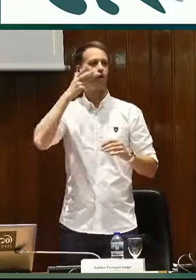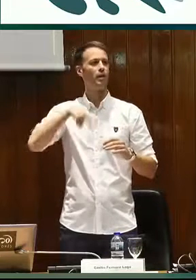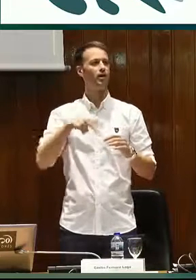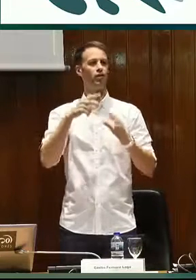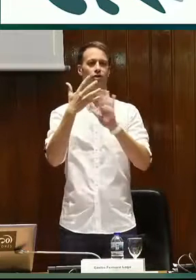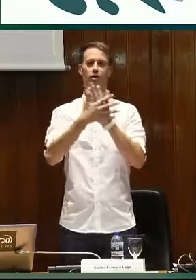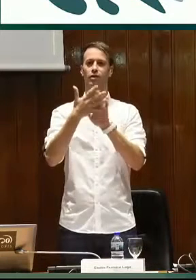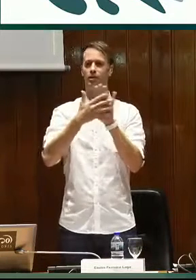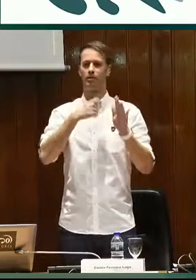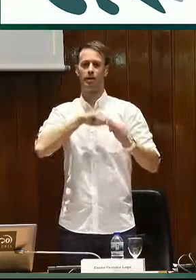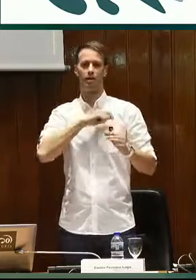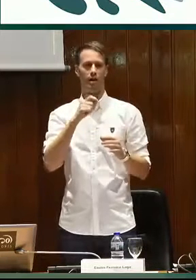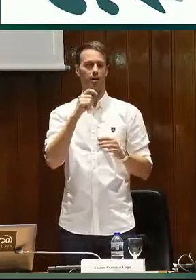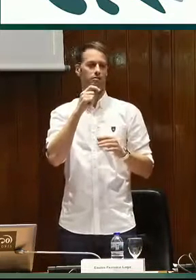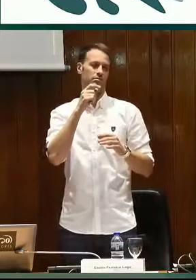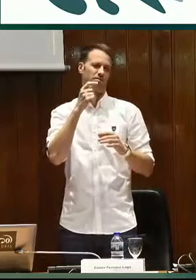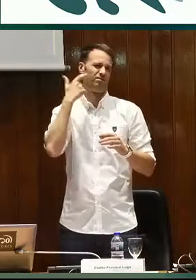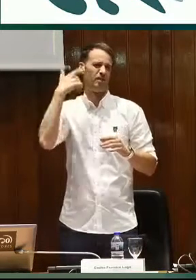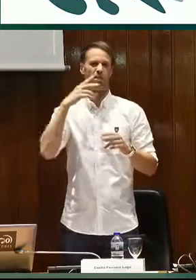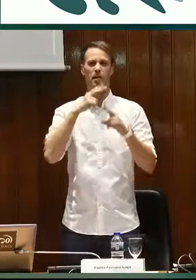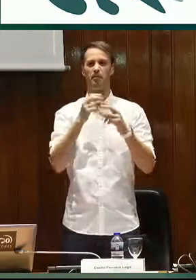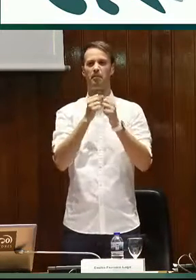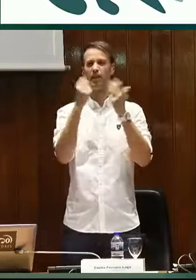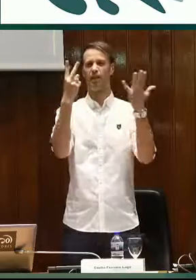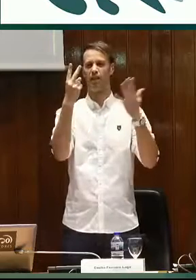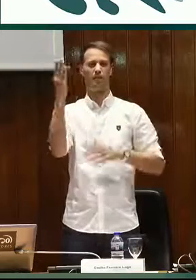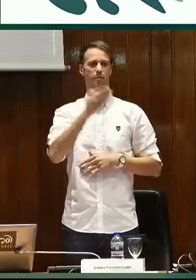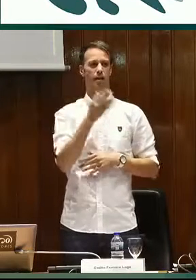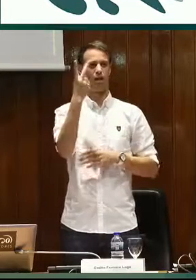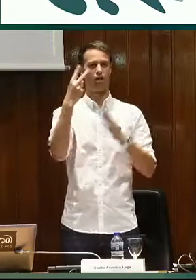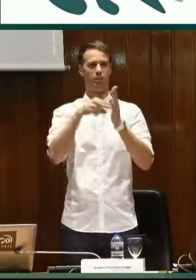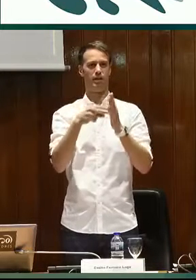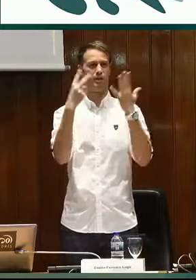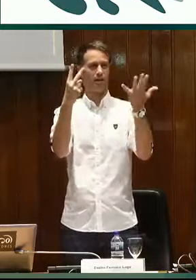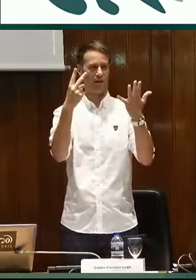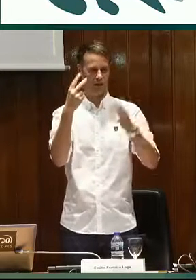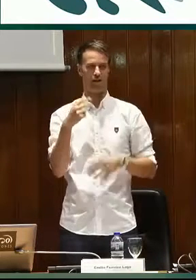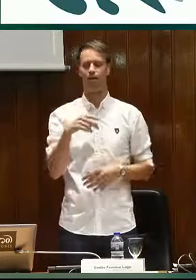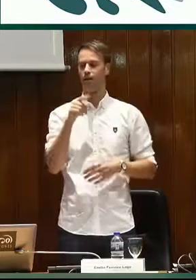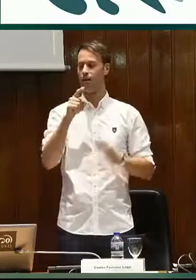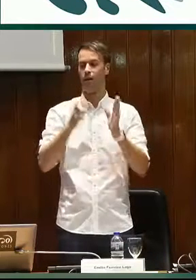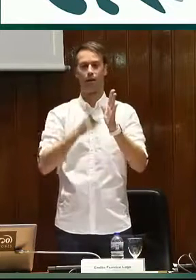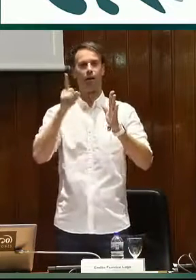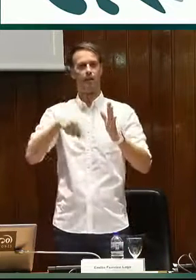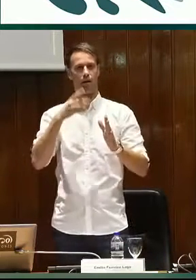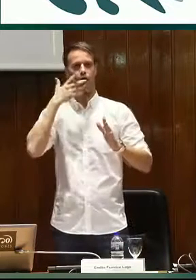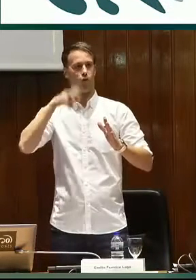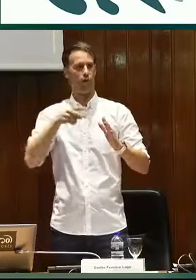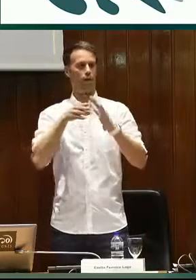la ley que reconoce las lenguas de signos españolas, la Ley 27 barra 2007, que es como la conocemos.